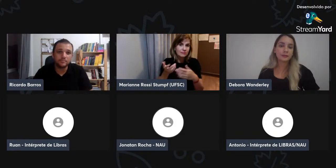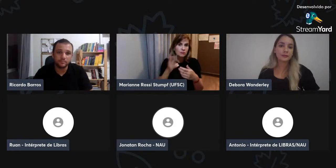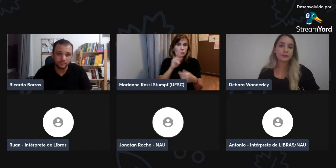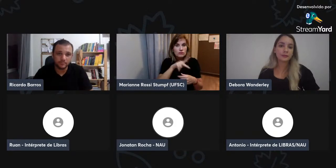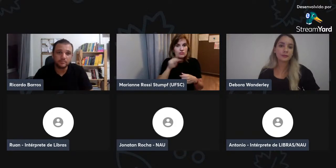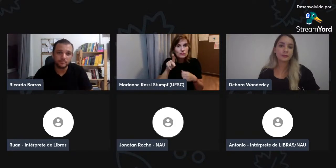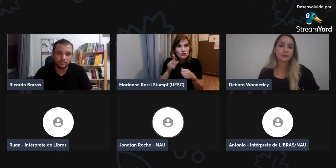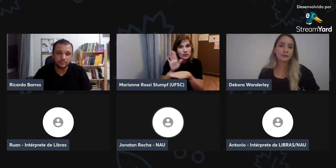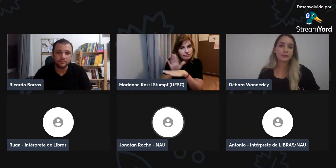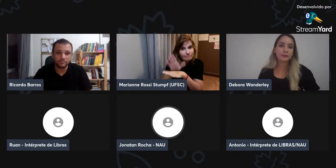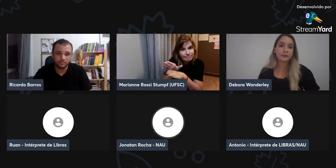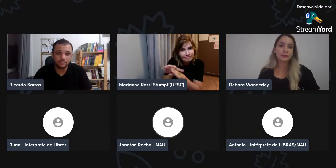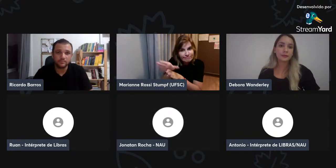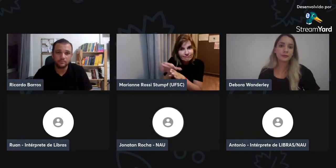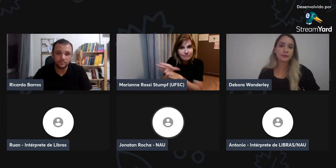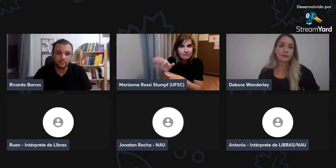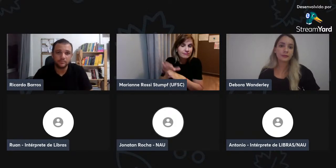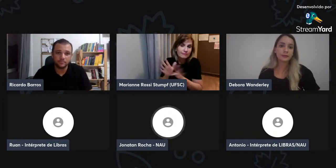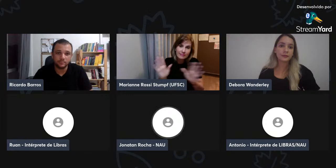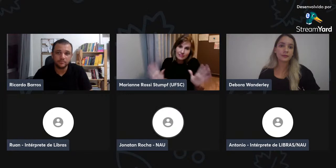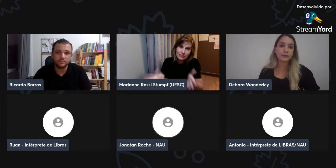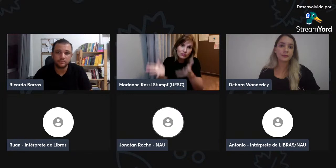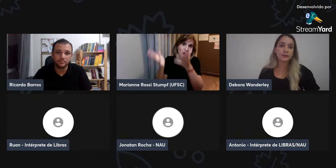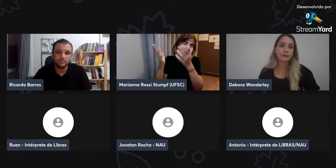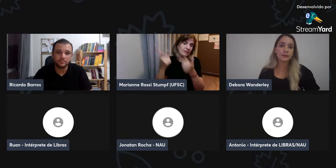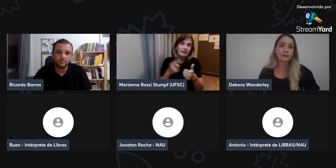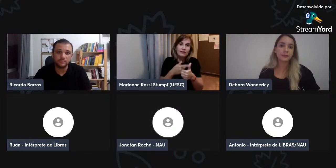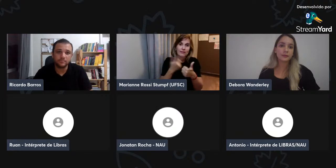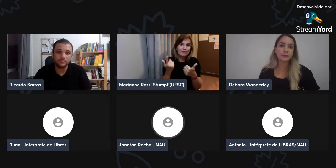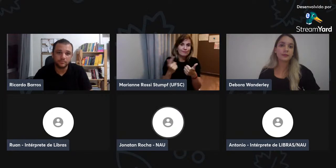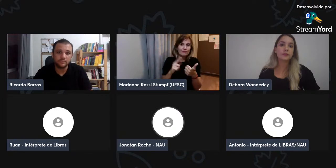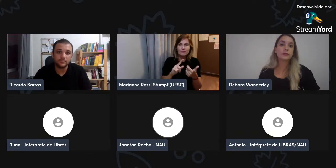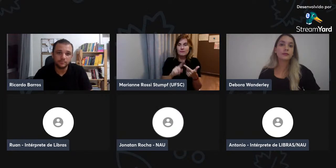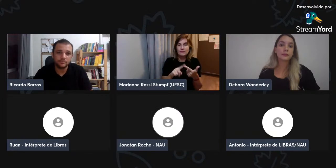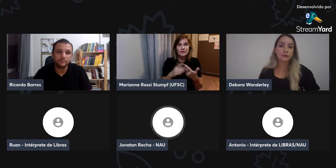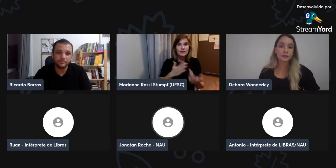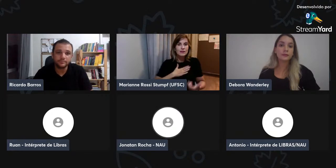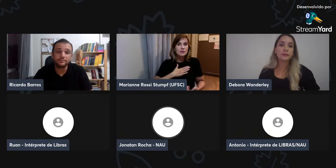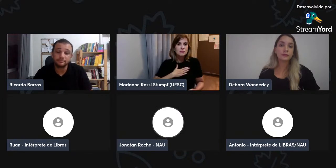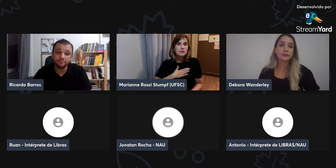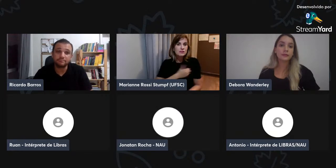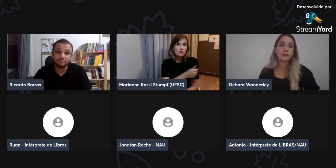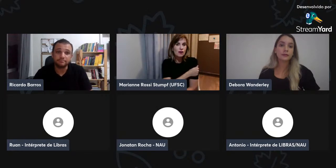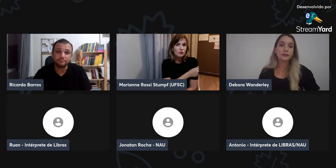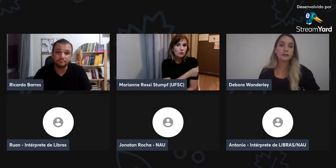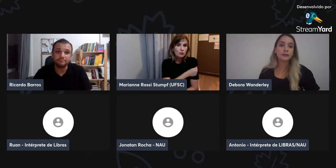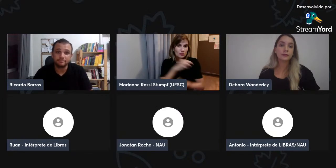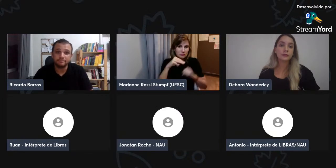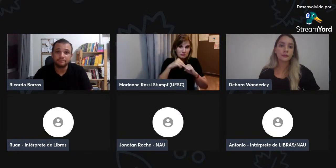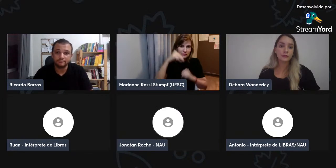Os alunos, né? Que ingressarem, os professores, aconselhamento dos professores incentivar o uso, né?